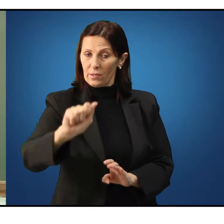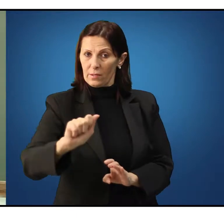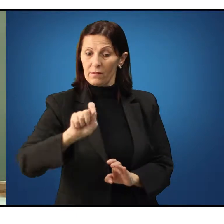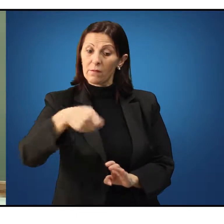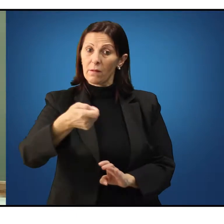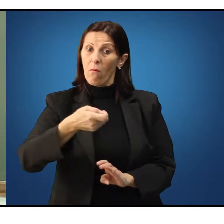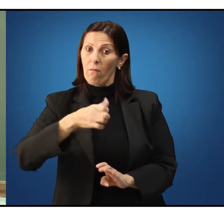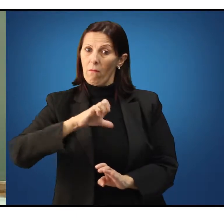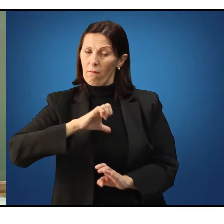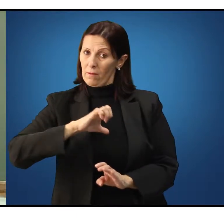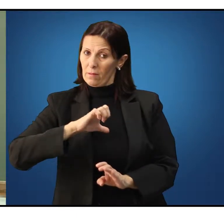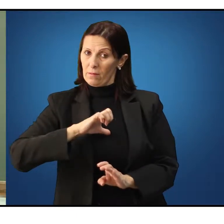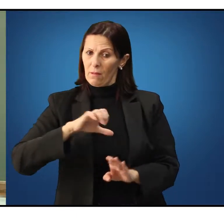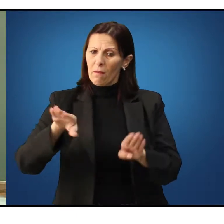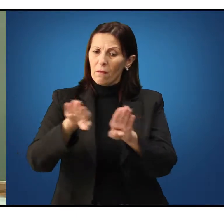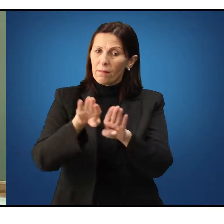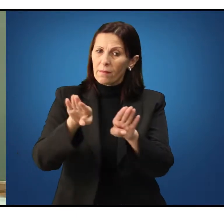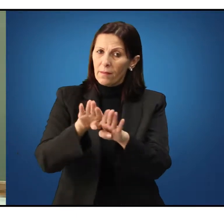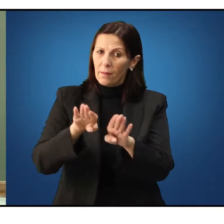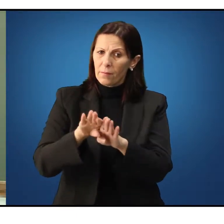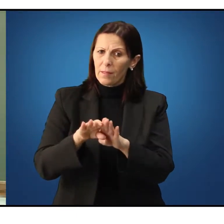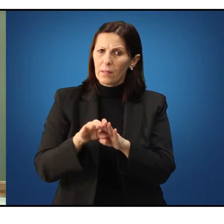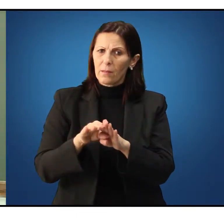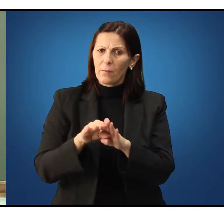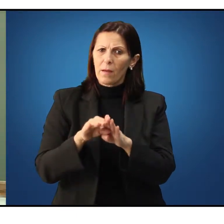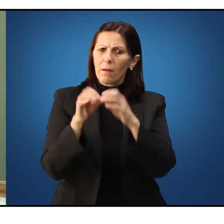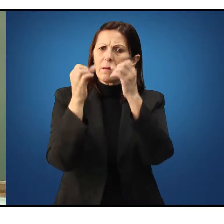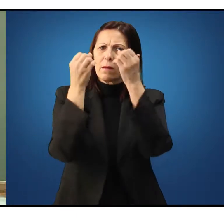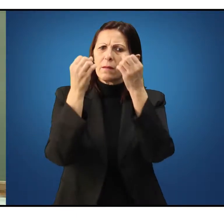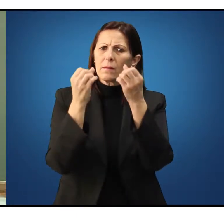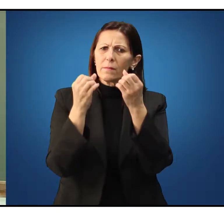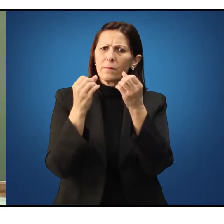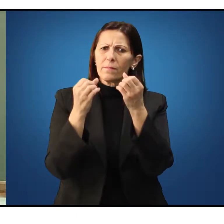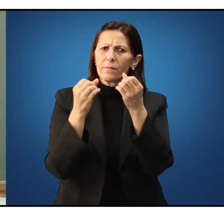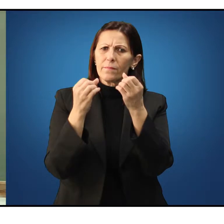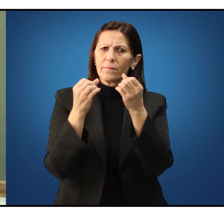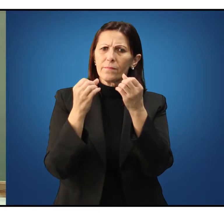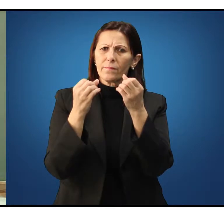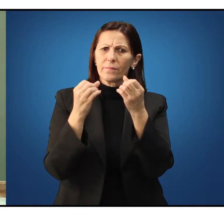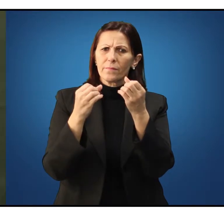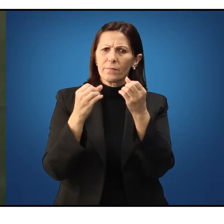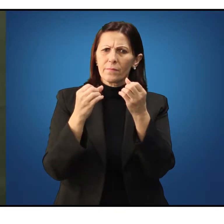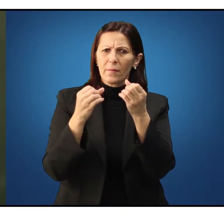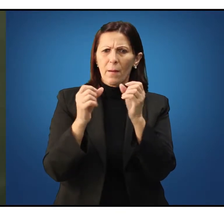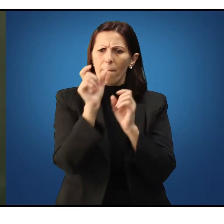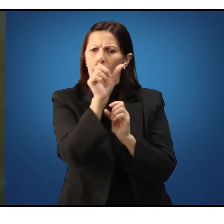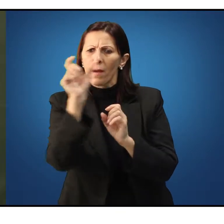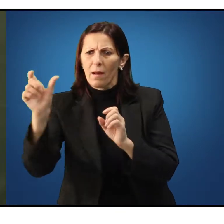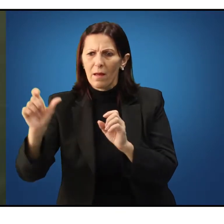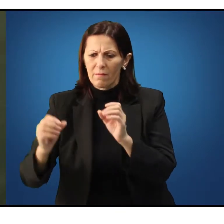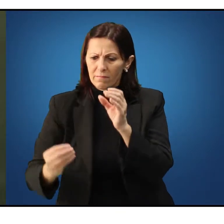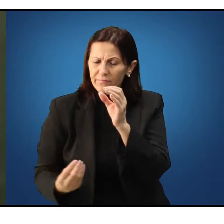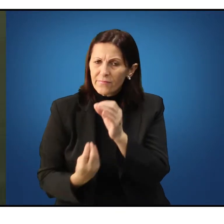também uma expressão que tem origem